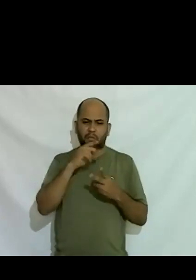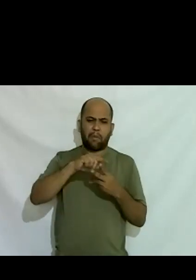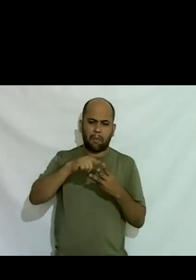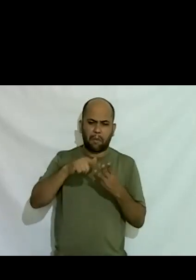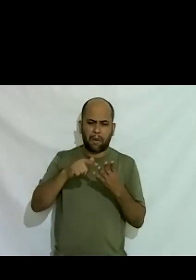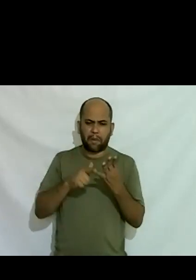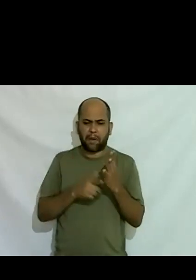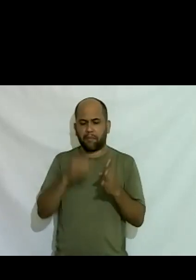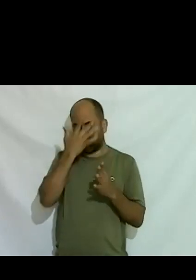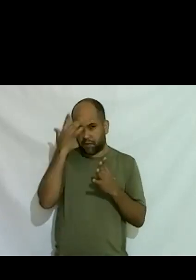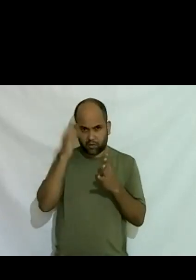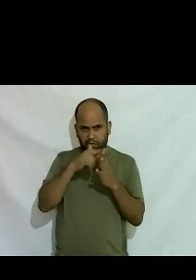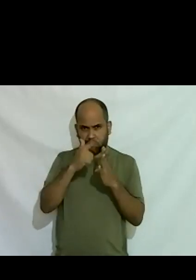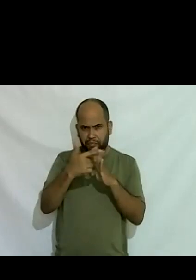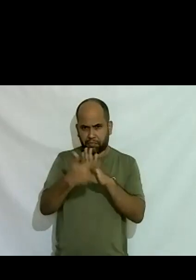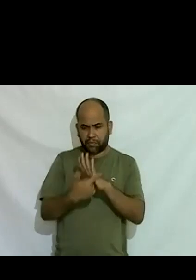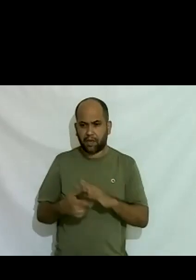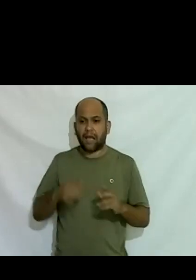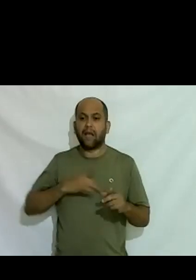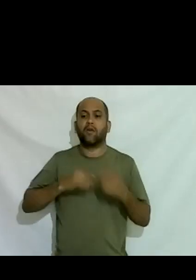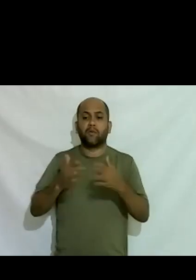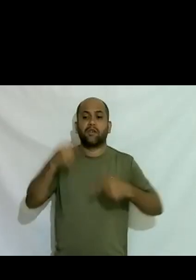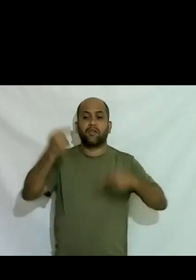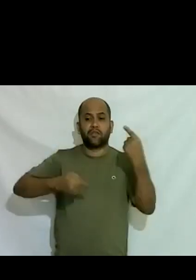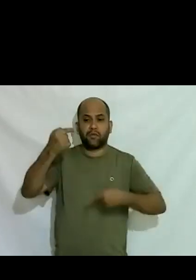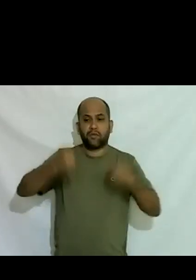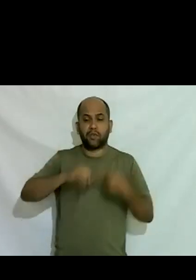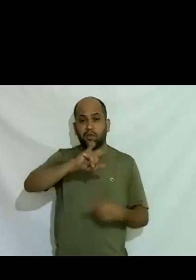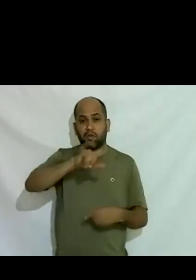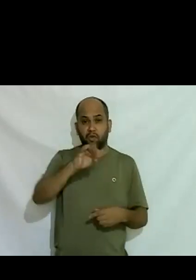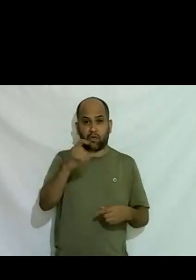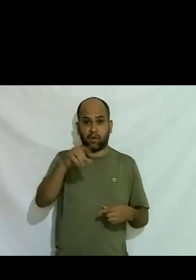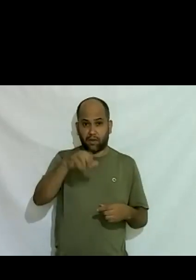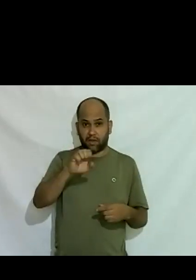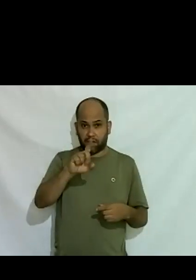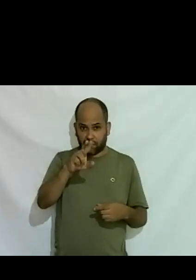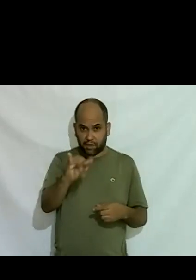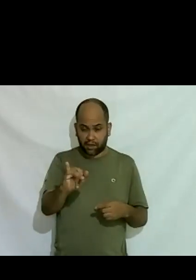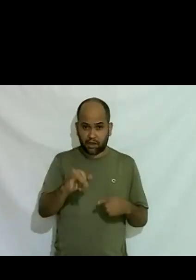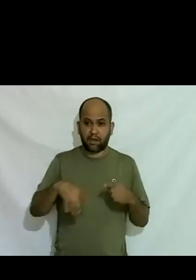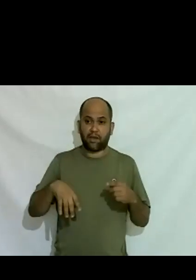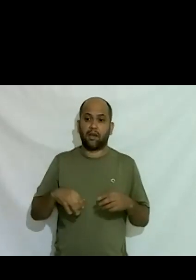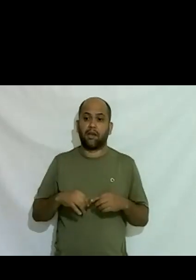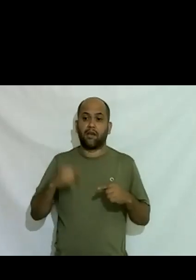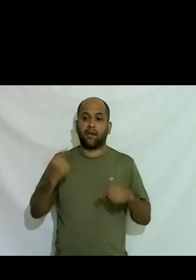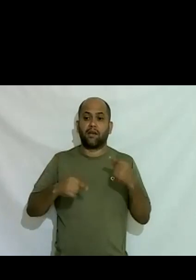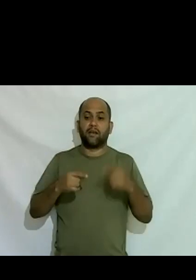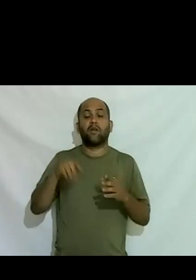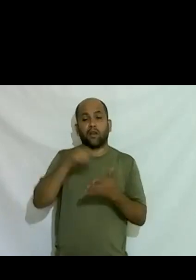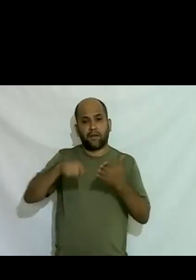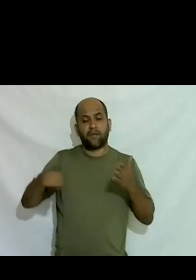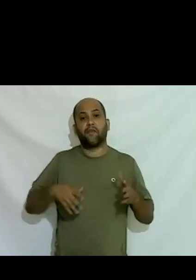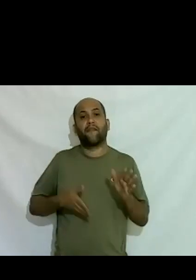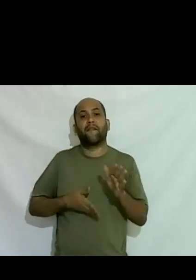e começamos a discutir João Nery João Dado Nery que foi o homem trans que escreveu o livro Viagem Solitária que